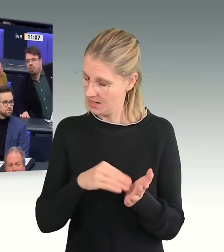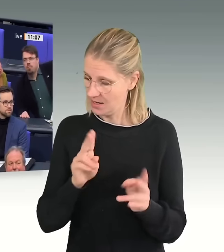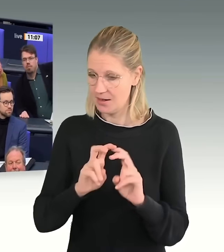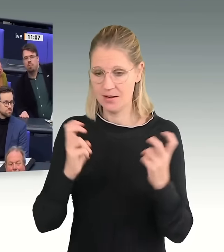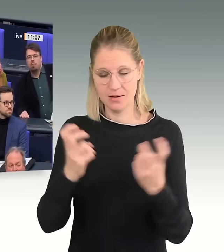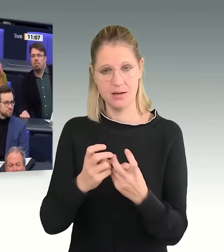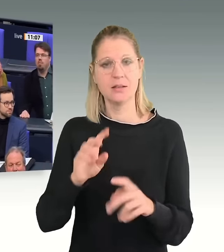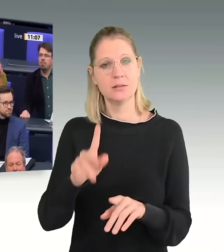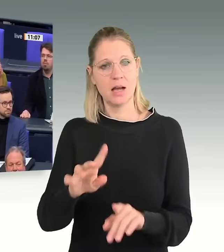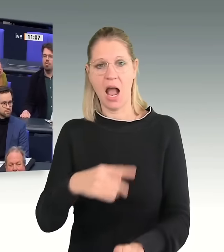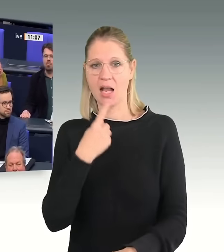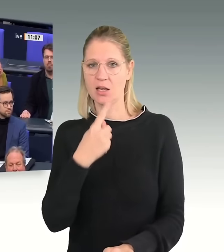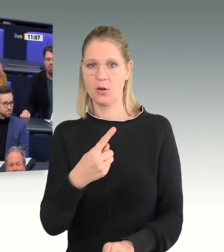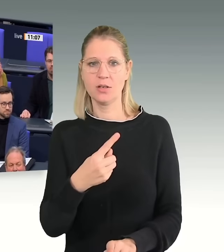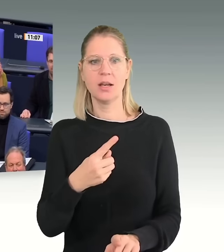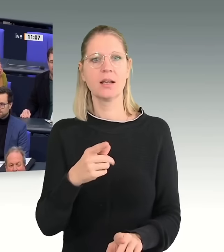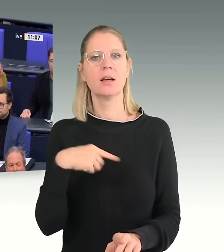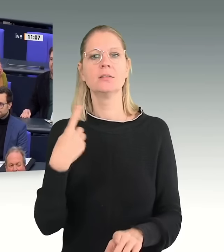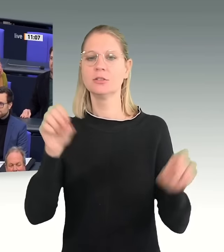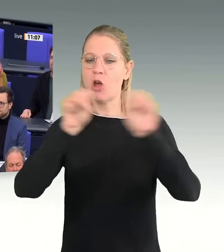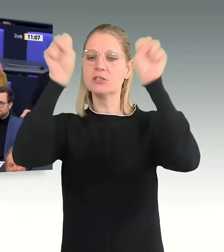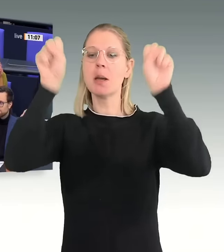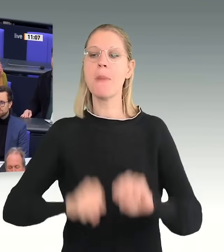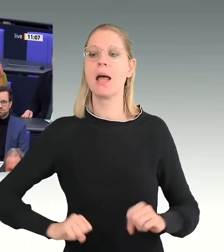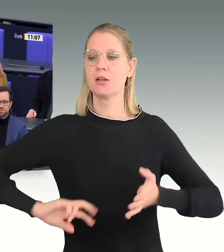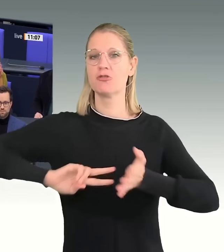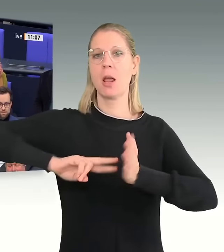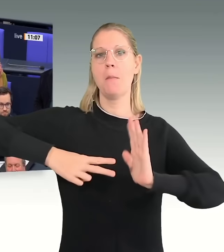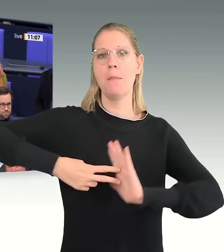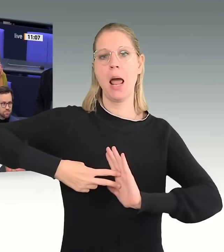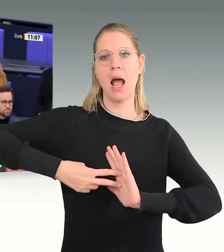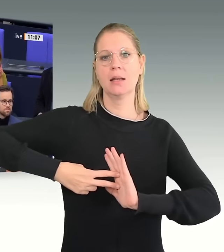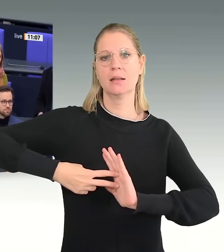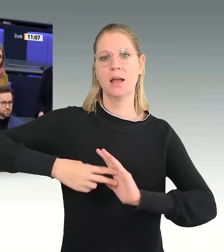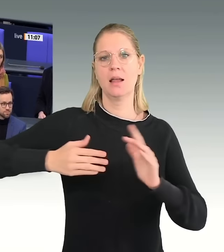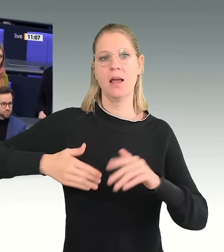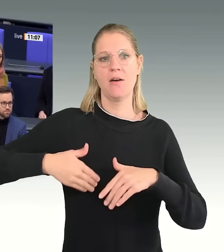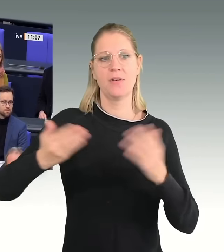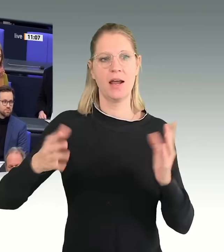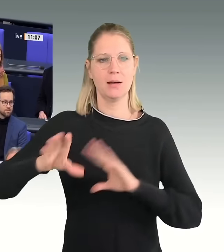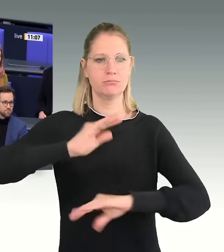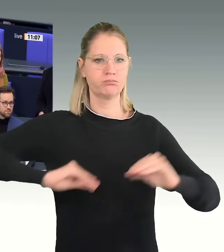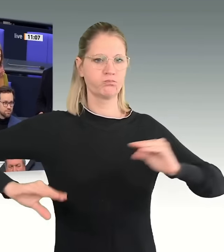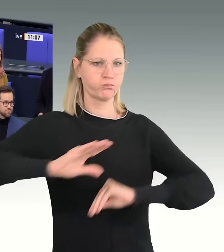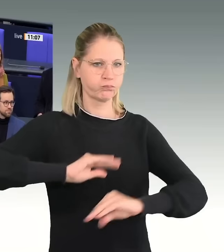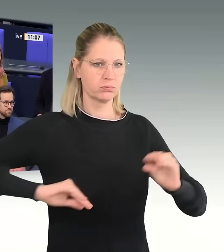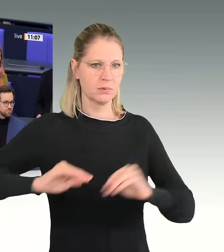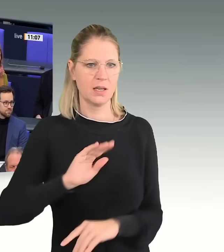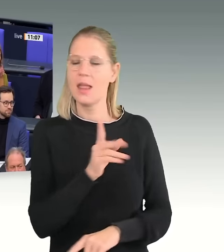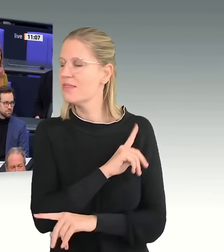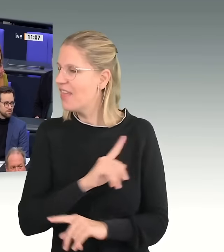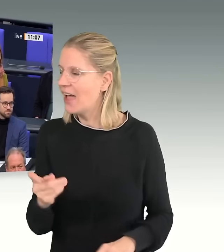angekündigt haben und systematisch geplant haben, nach freier, nein, das ist freier,